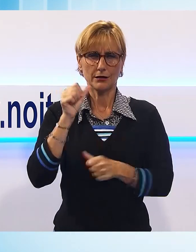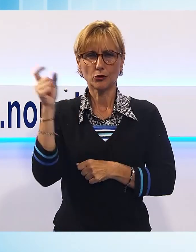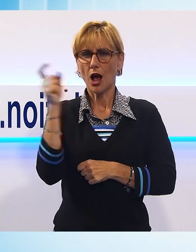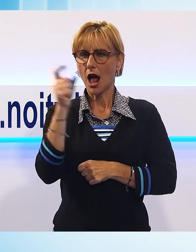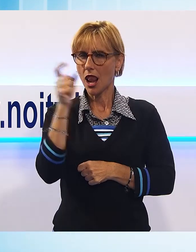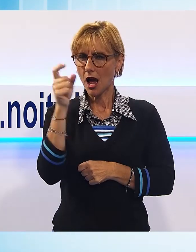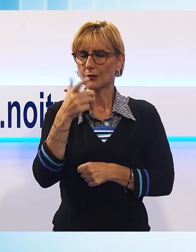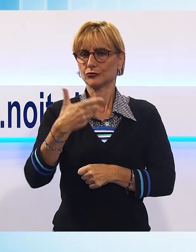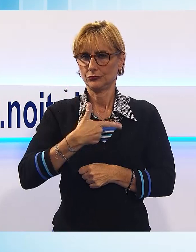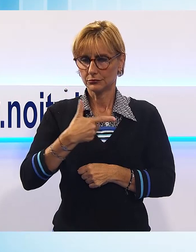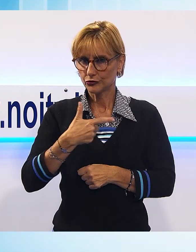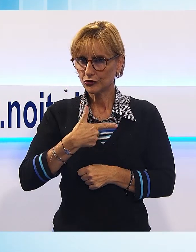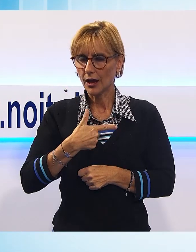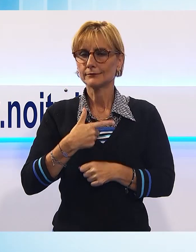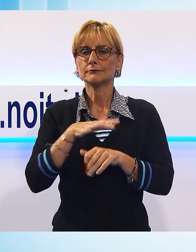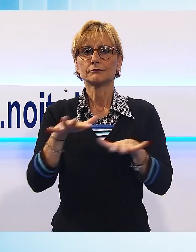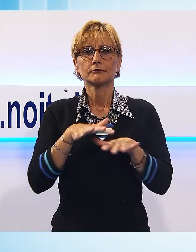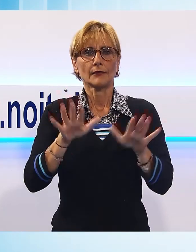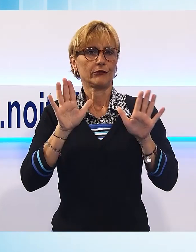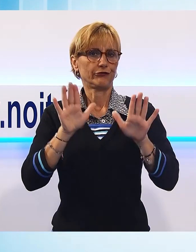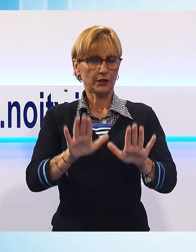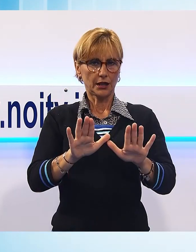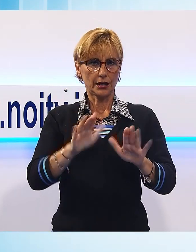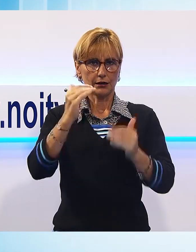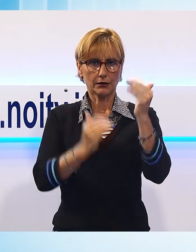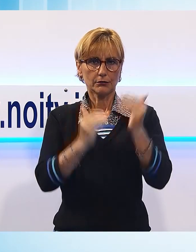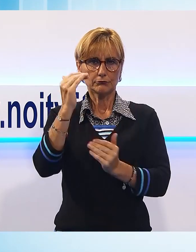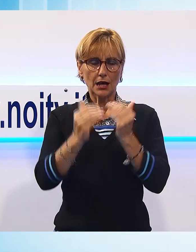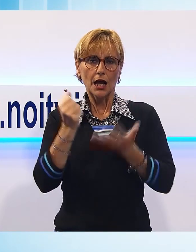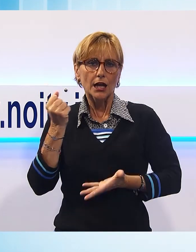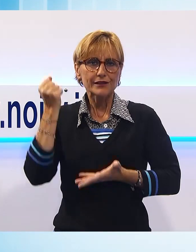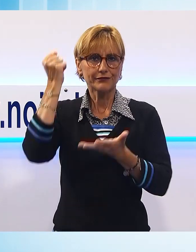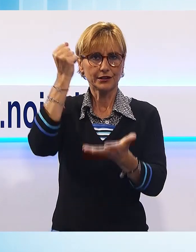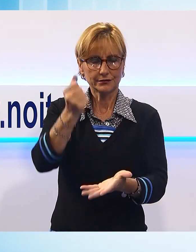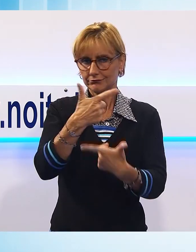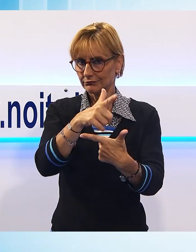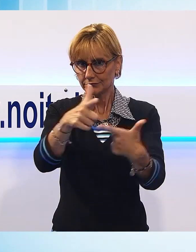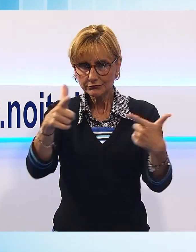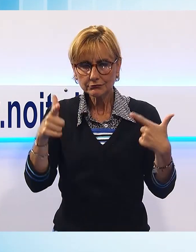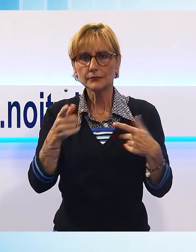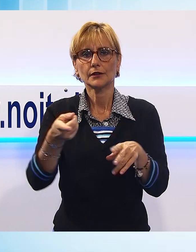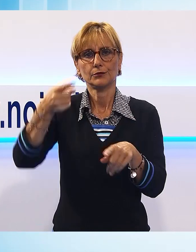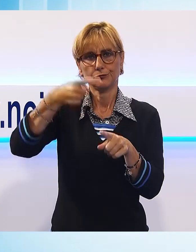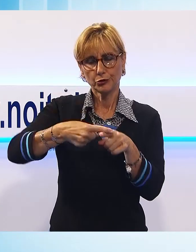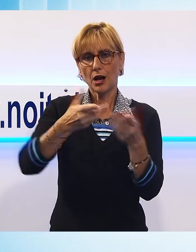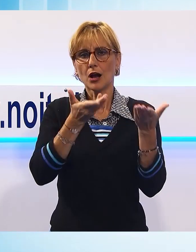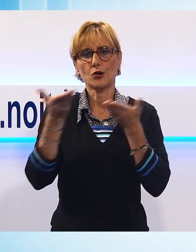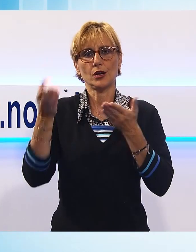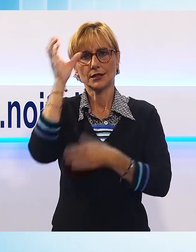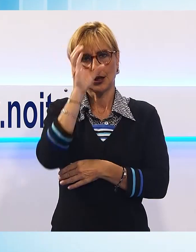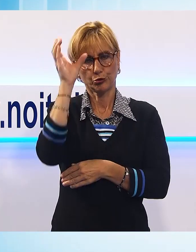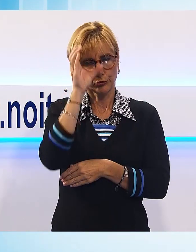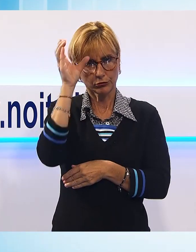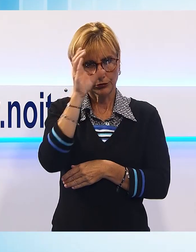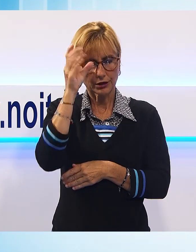'allarme per rilanciare una Versilia che è ferma dal punto di vista degli investimenti e che sotto il profilo dell'accoglienza turistica